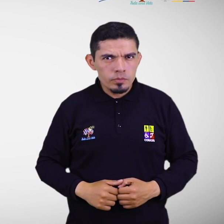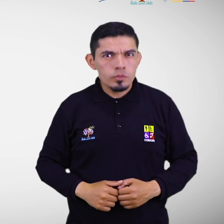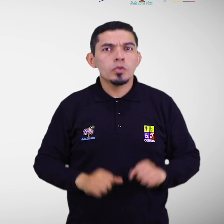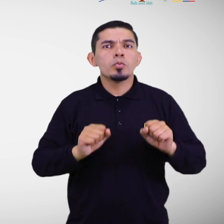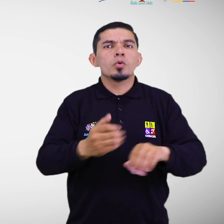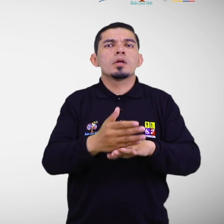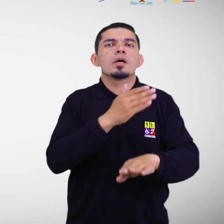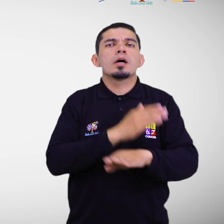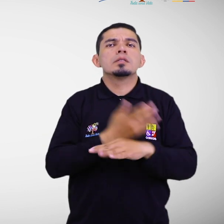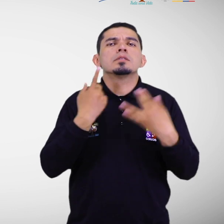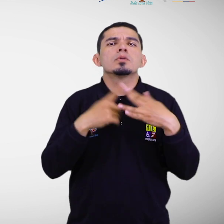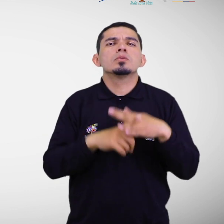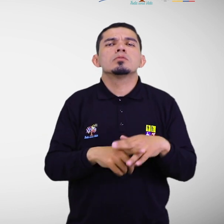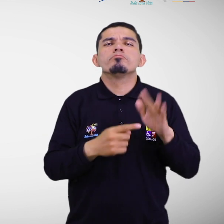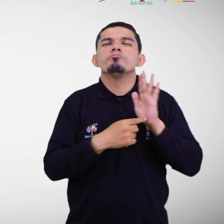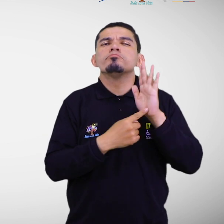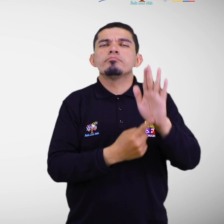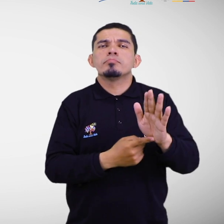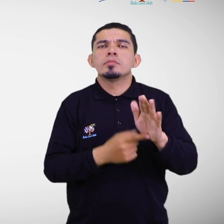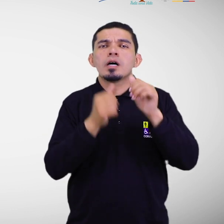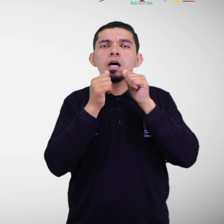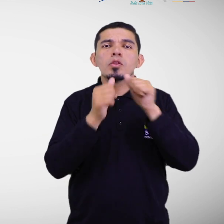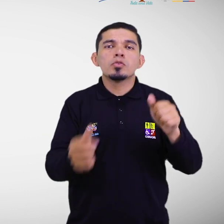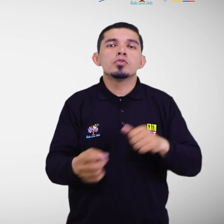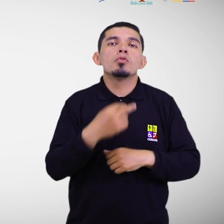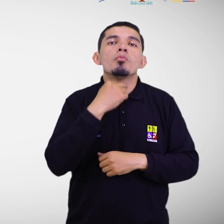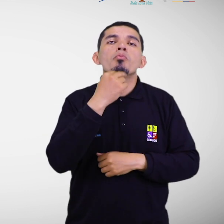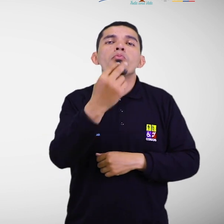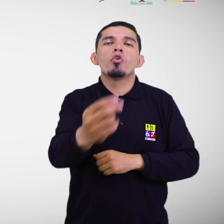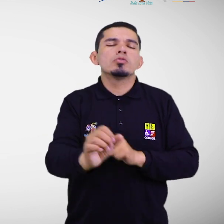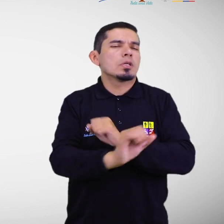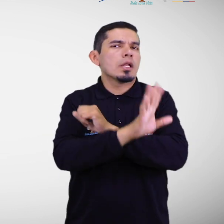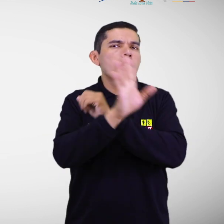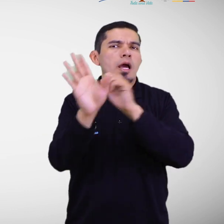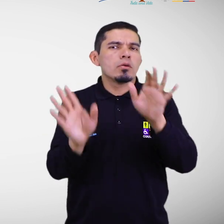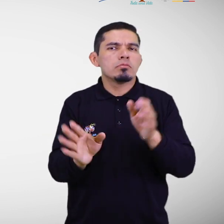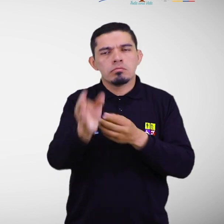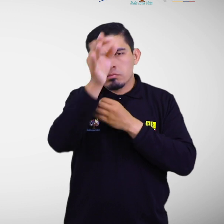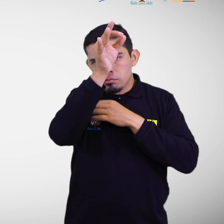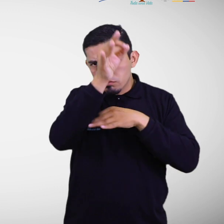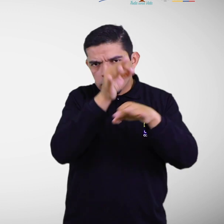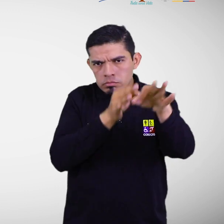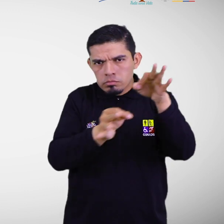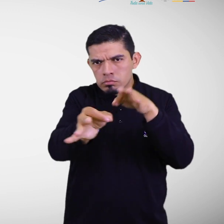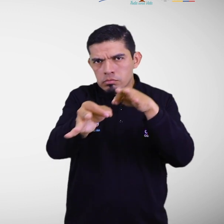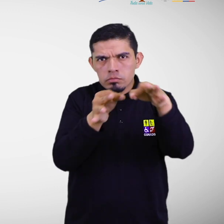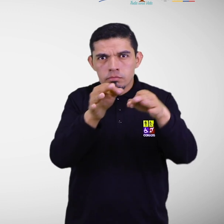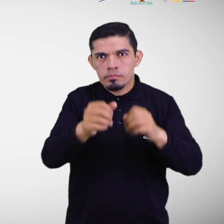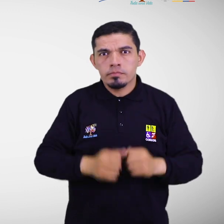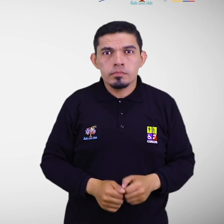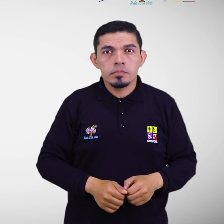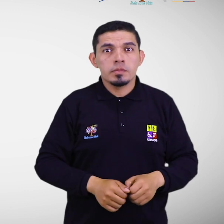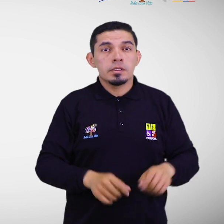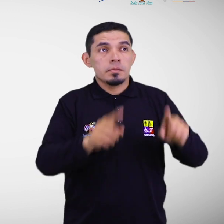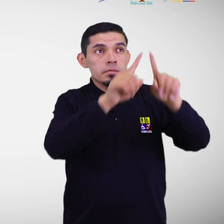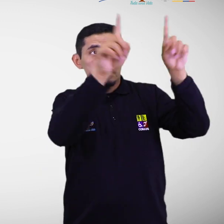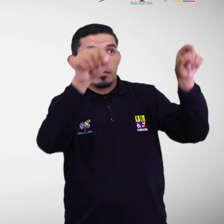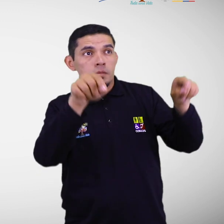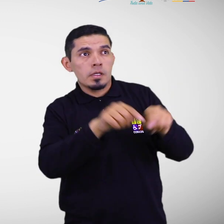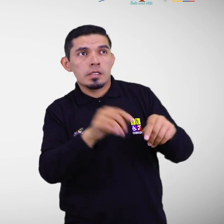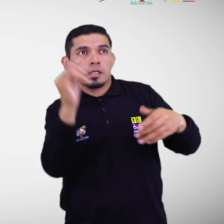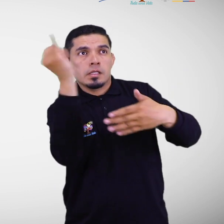temprana inclusivos. Anuncios hablados de manera clara y directa. Imágenes, letreros y pictogramas.